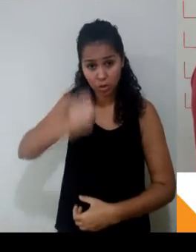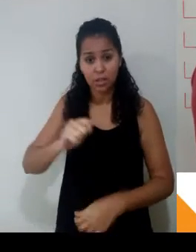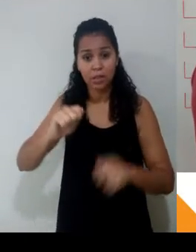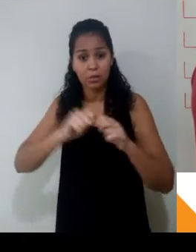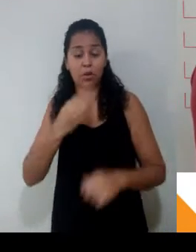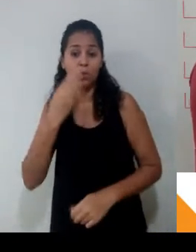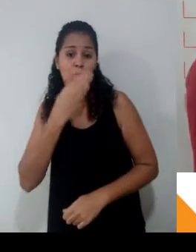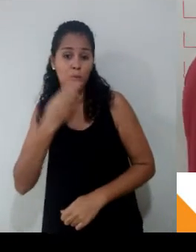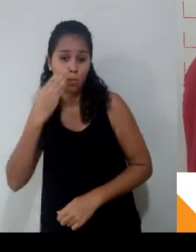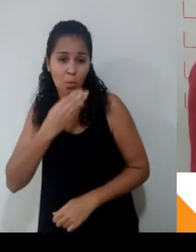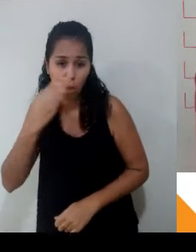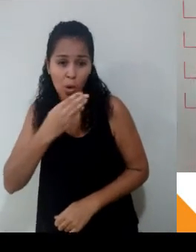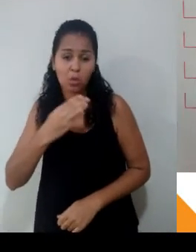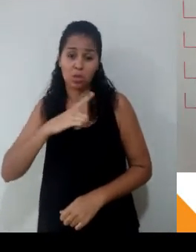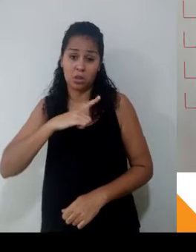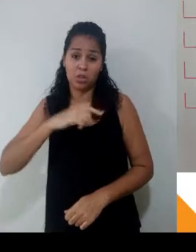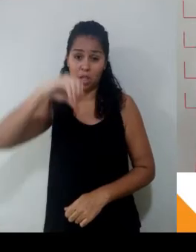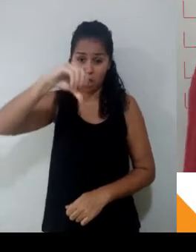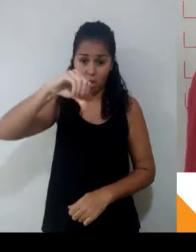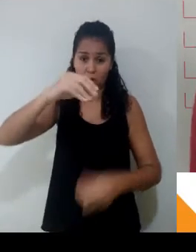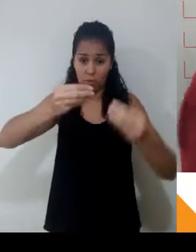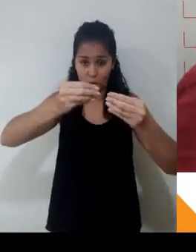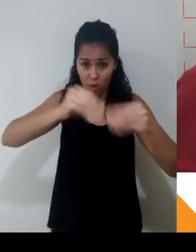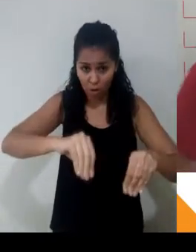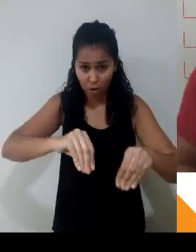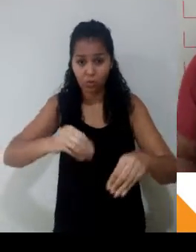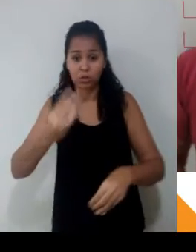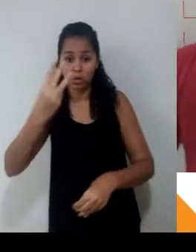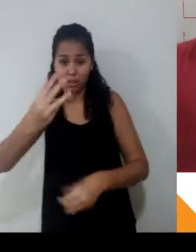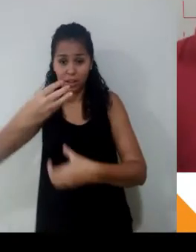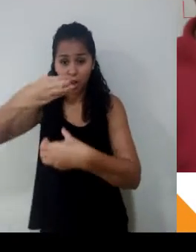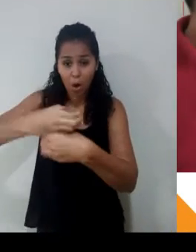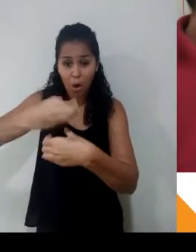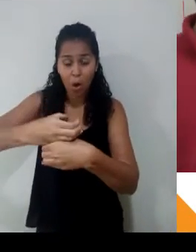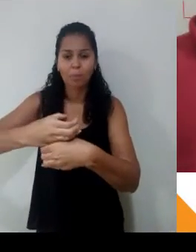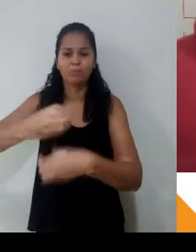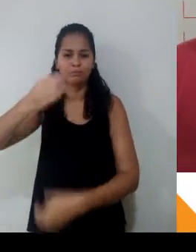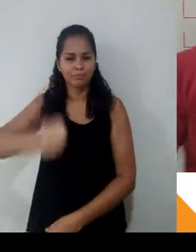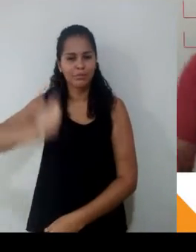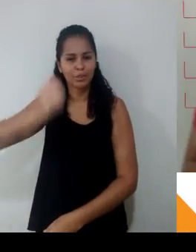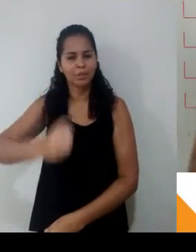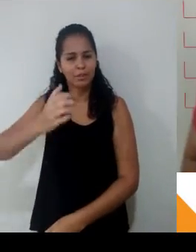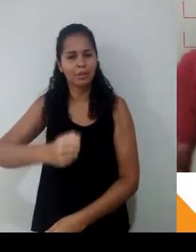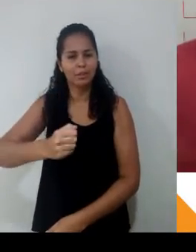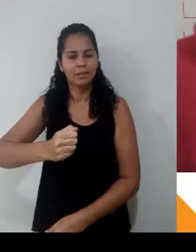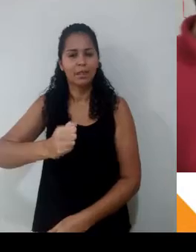nove ovos e três copos de leite. Ou seja, queridos, eu tripliquei todo mundo. Isso